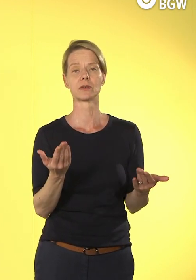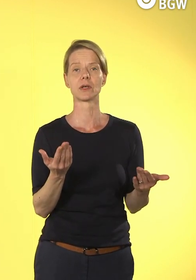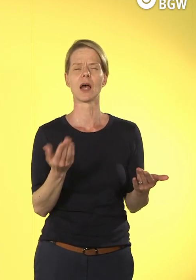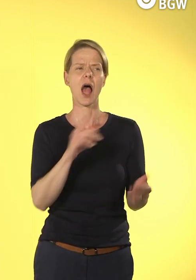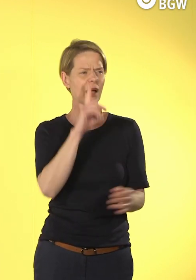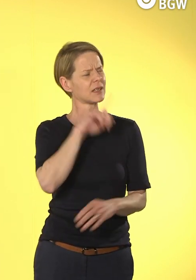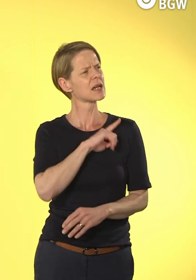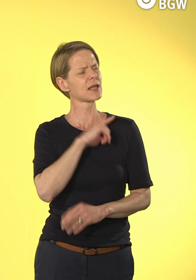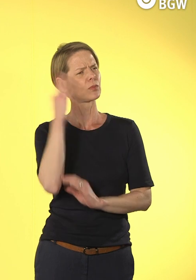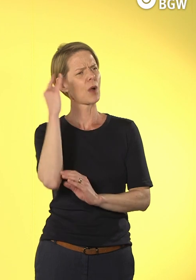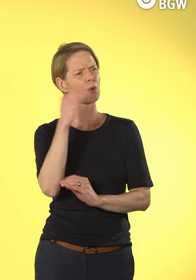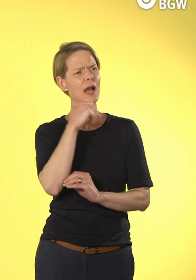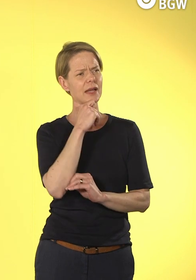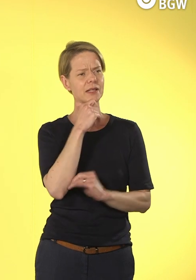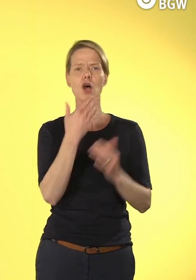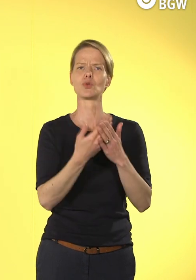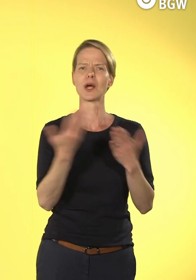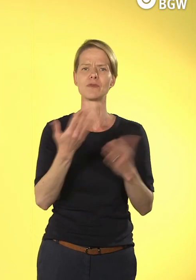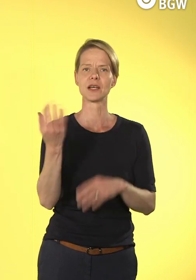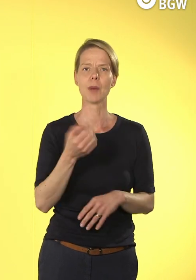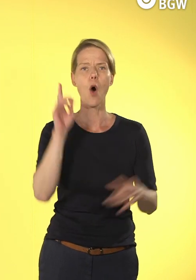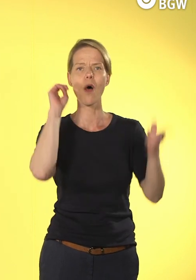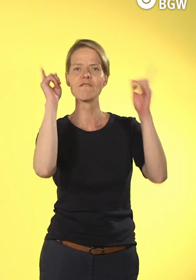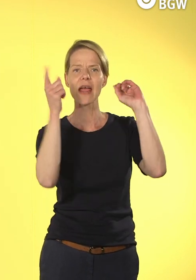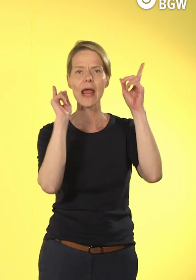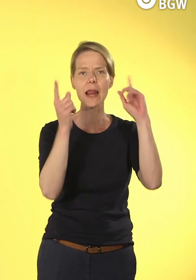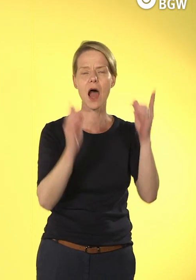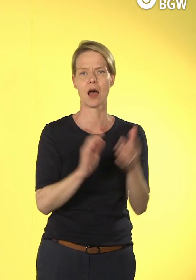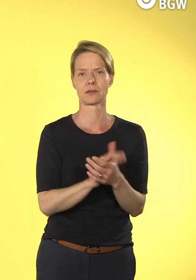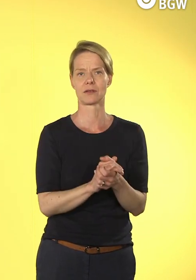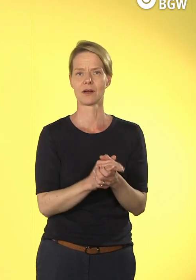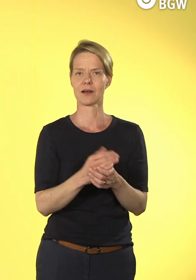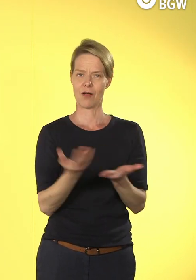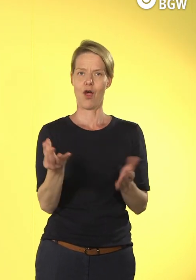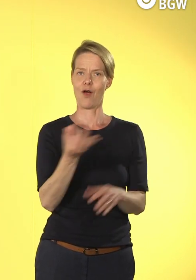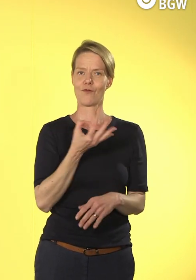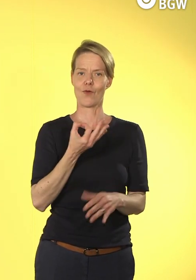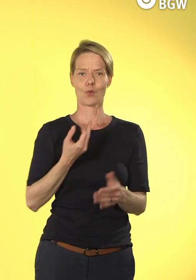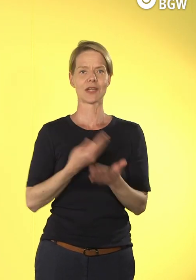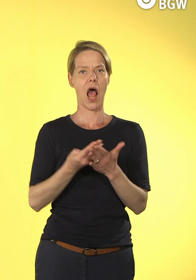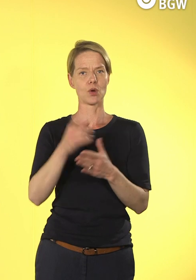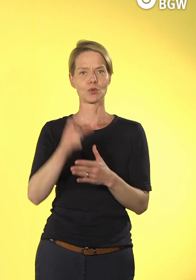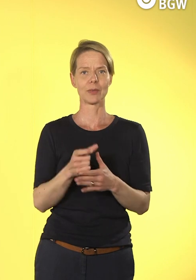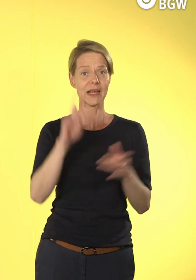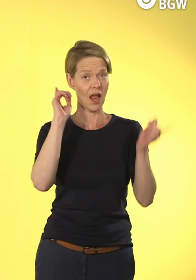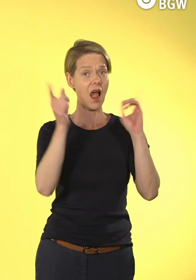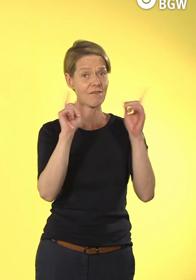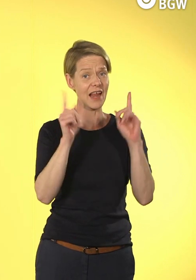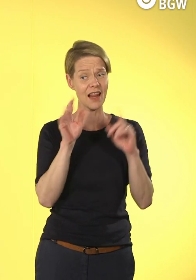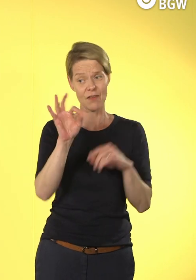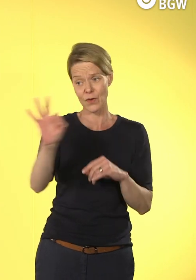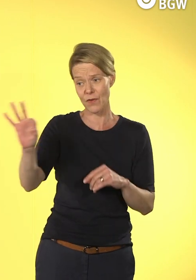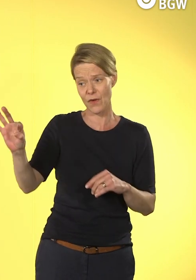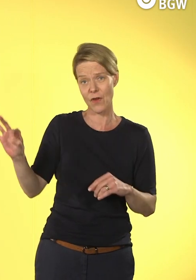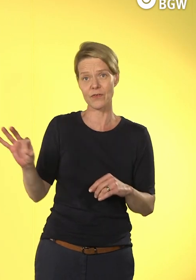daran denke, also WLAN für unsere Teilnehmenden, für unsere Azubis zu schaffen, das kostet Geld und zwar dauerhaft.